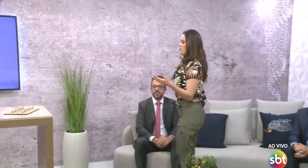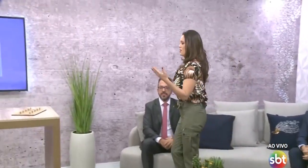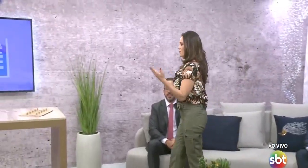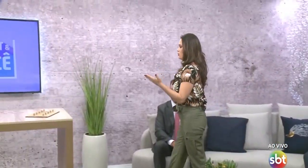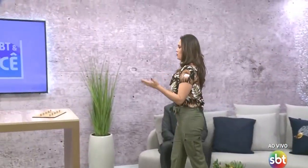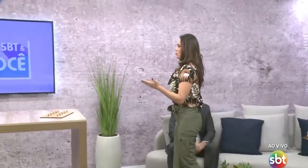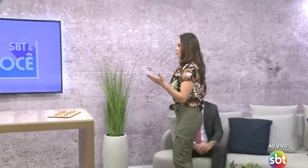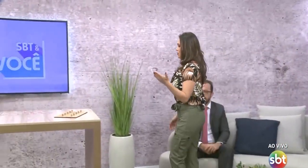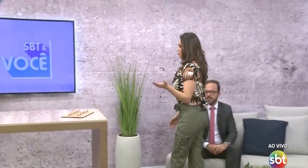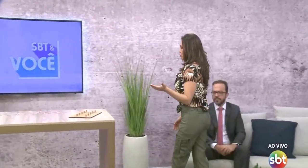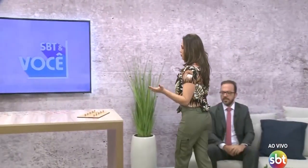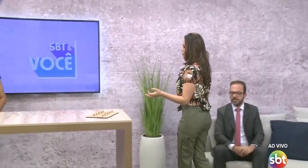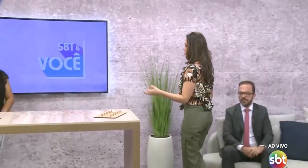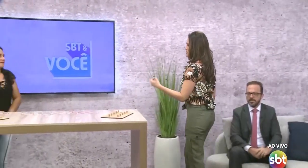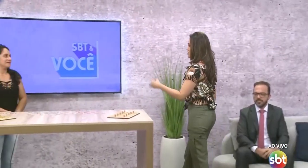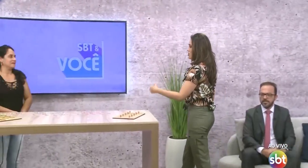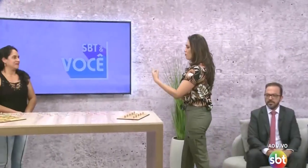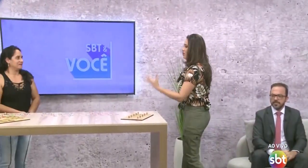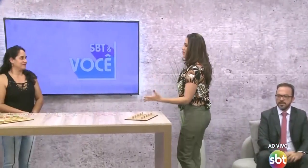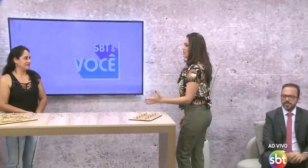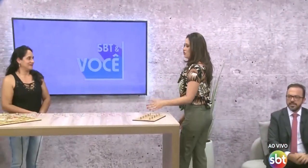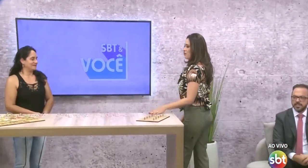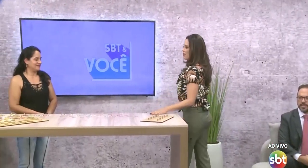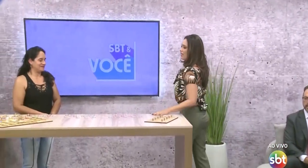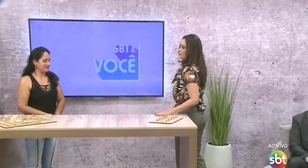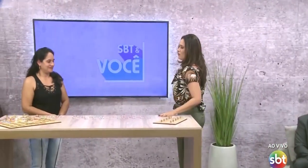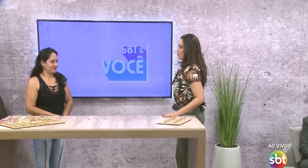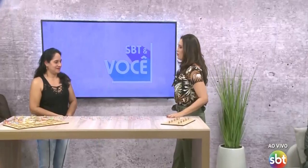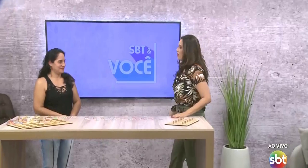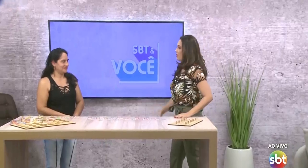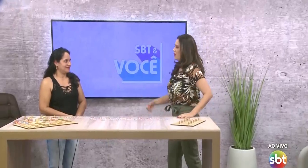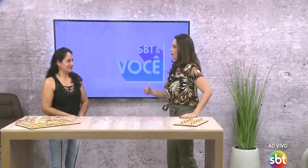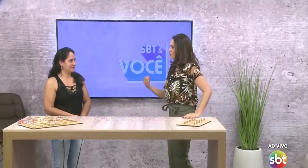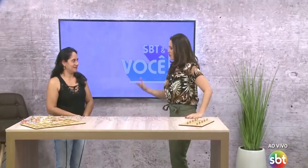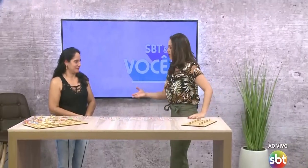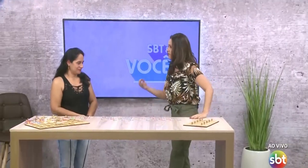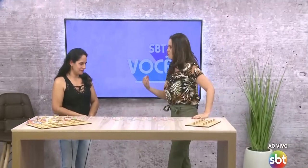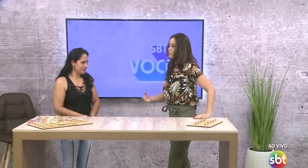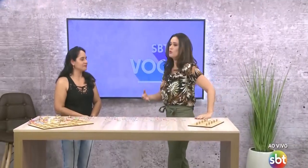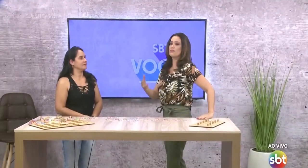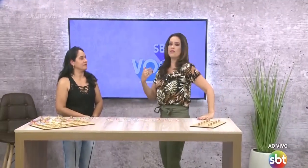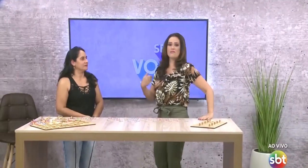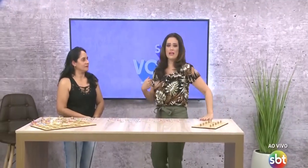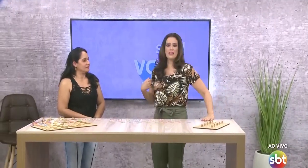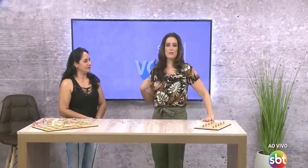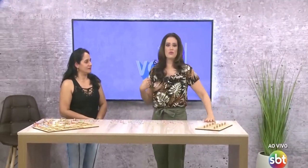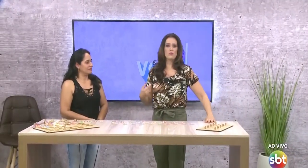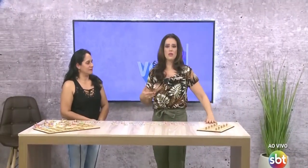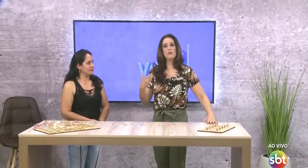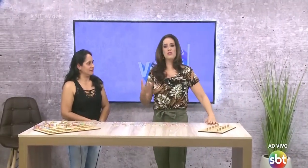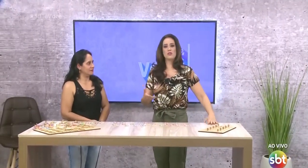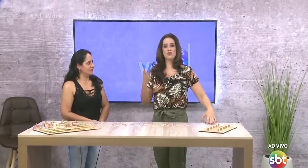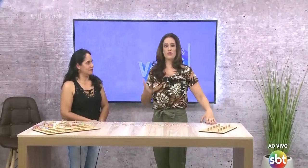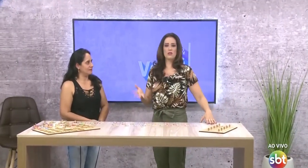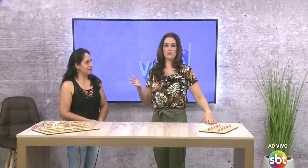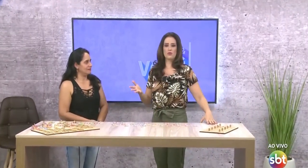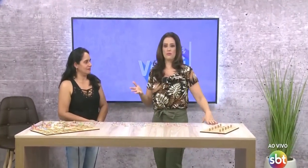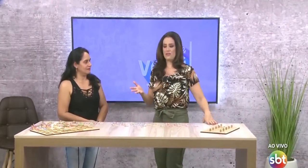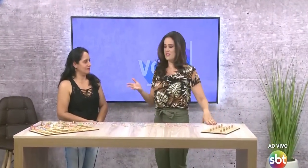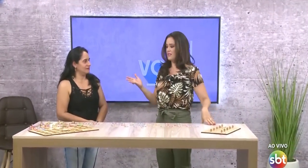acabei de falar no outro bloco, que eu me senti impotente no mercado quando um cara surdo veio falar em libras comigo, me pedindo ajuda e eu não soube fazer